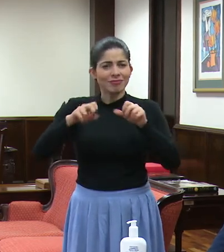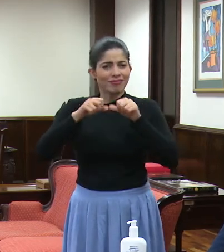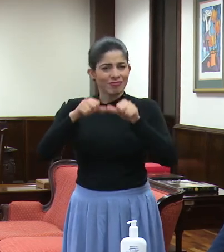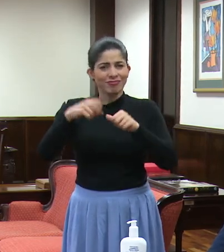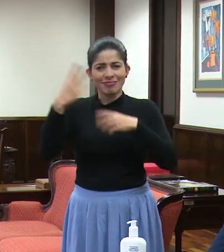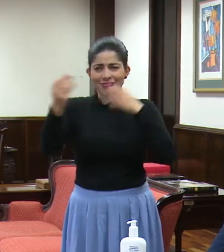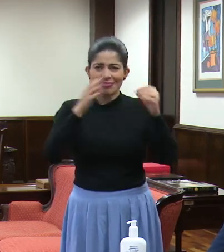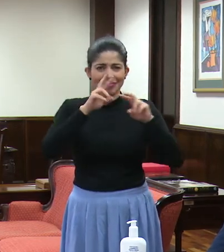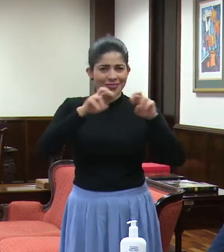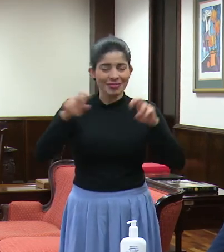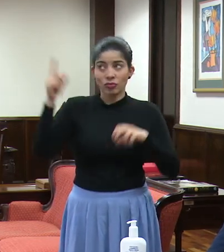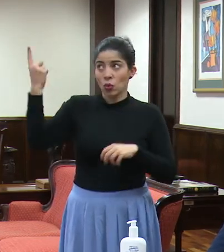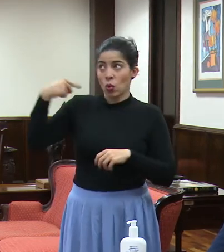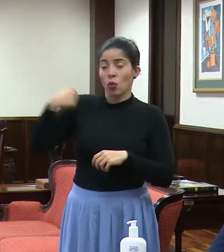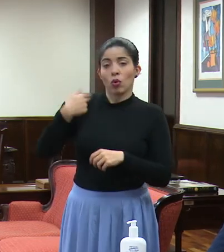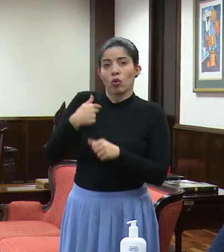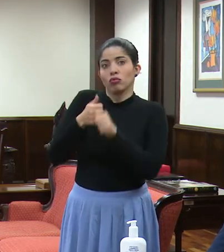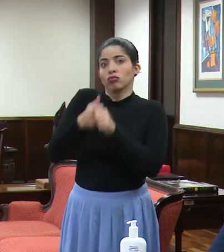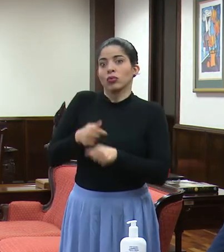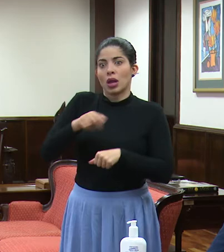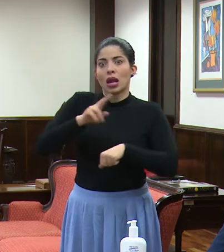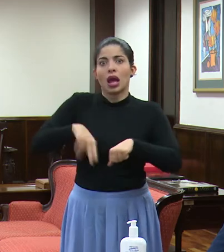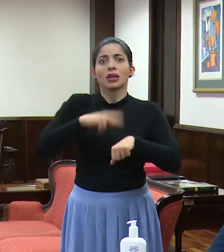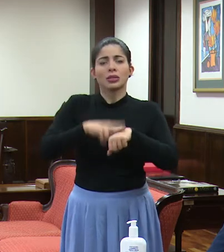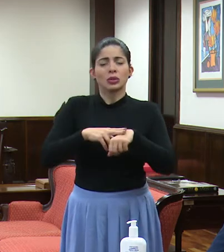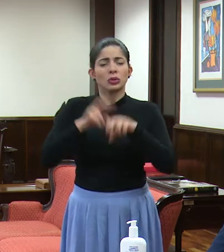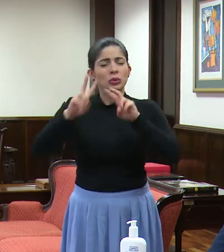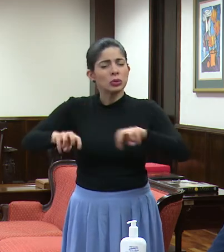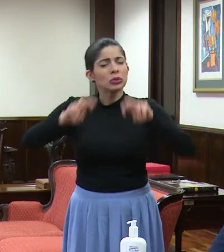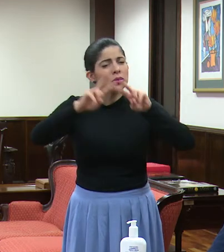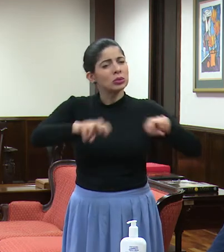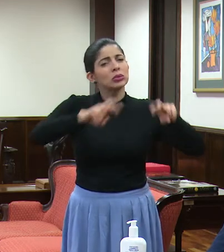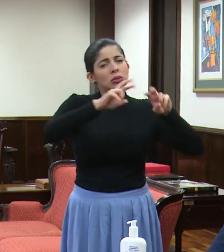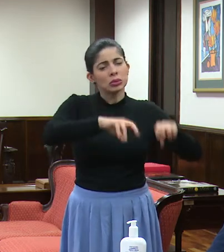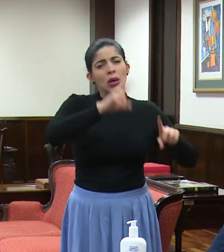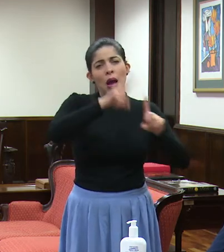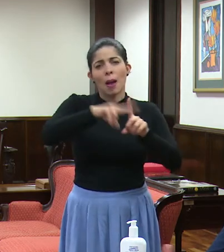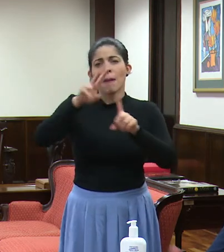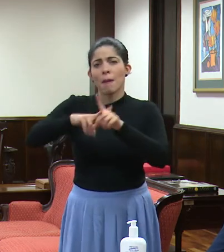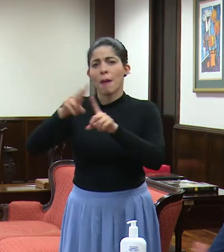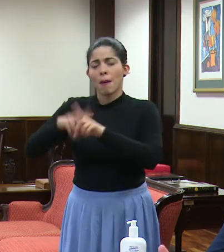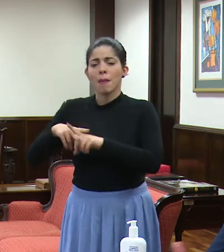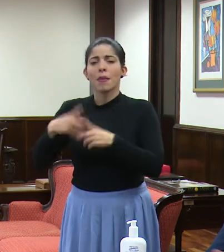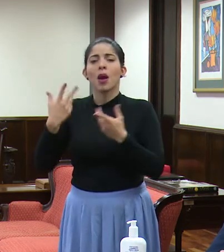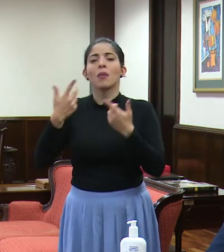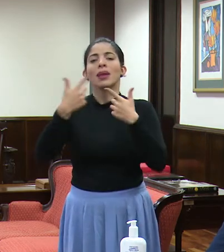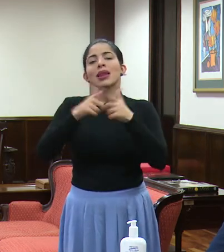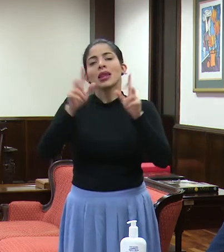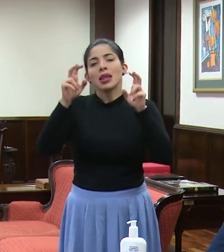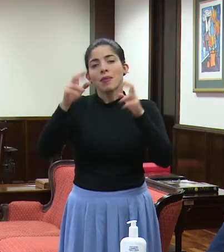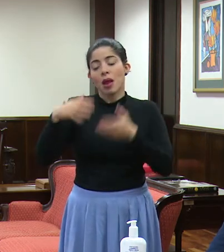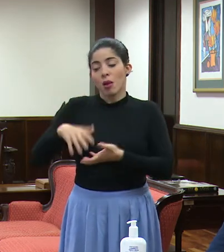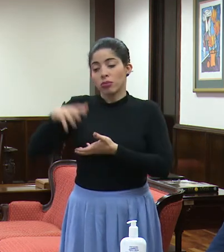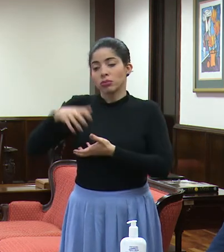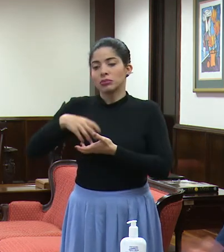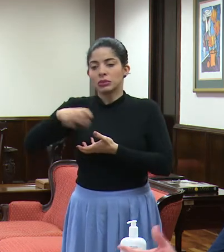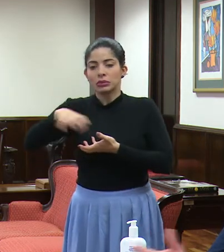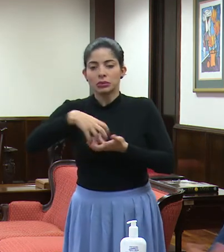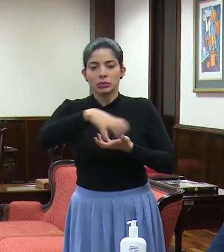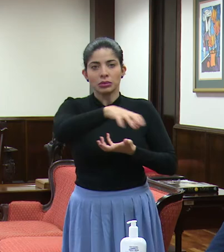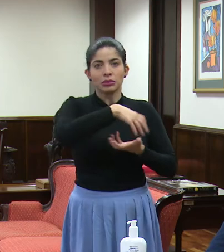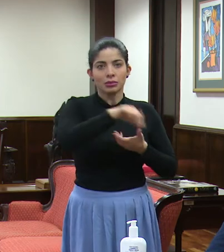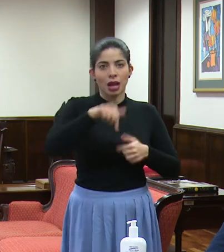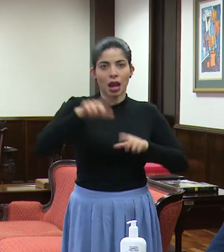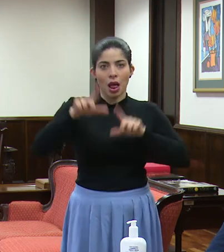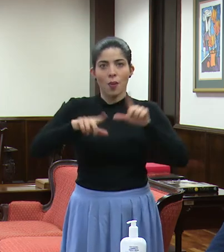y fue una de las primeras medidas que tomamos a nivel nacional. Es decir, también soltar o liberar las pruebas a los